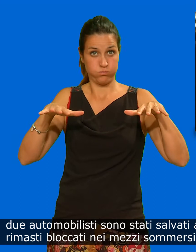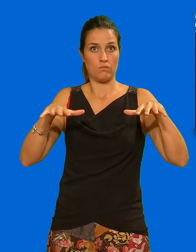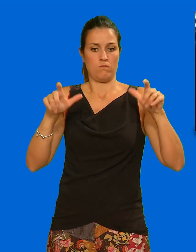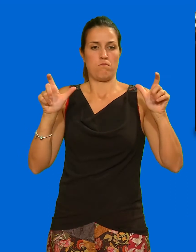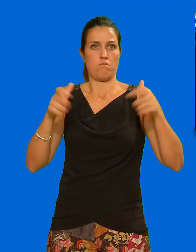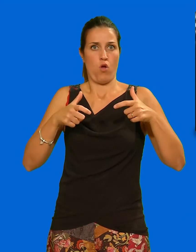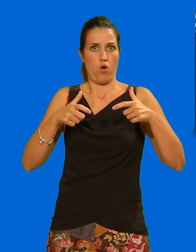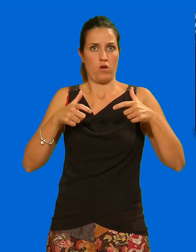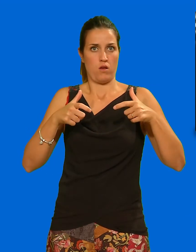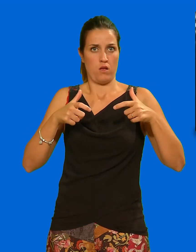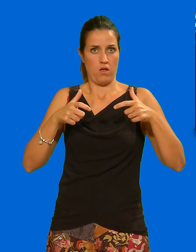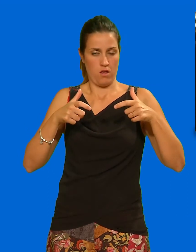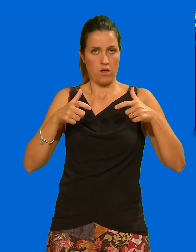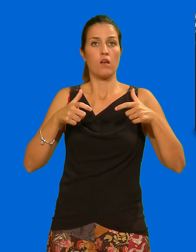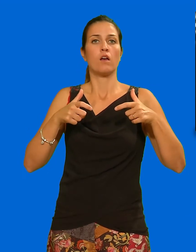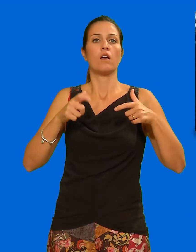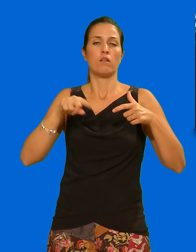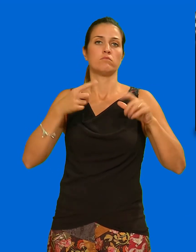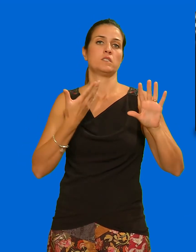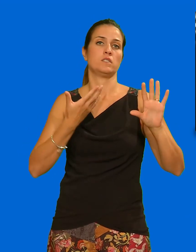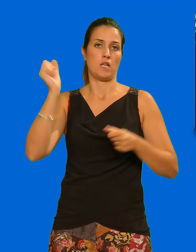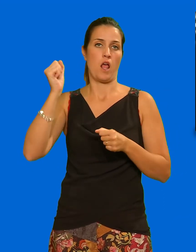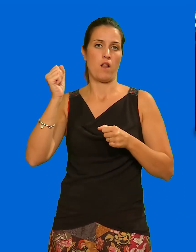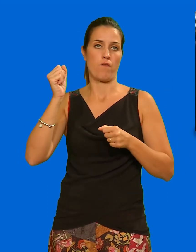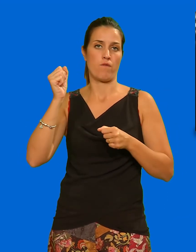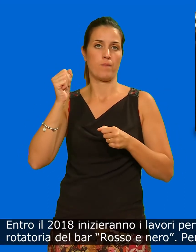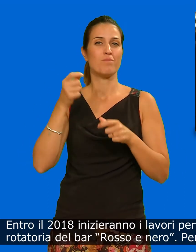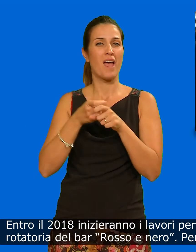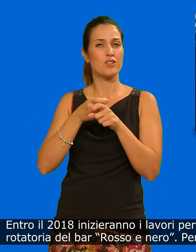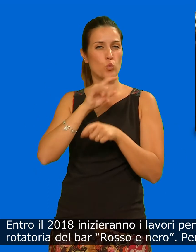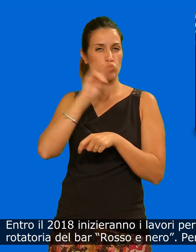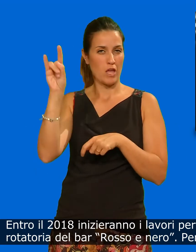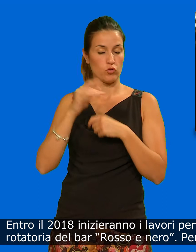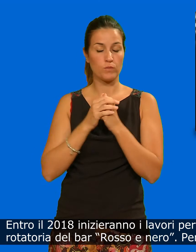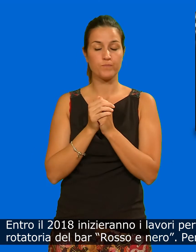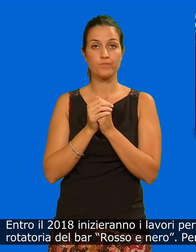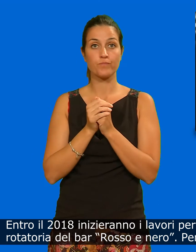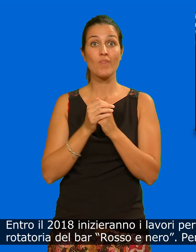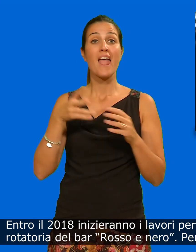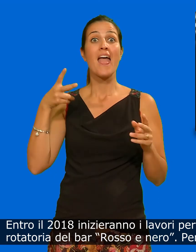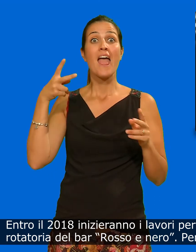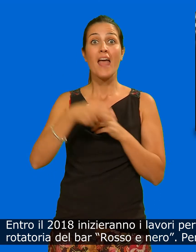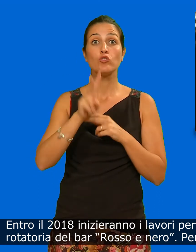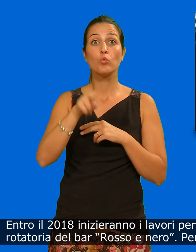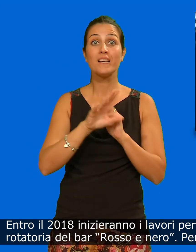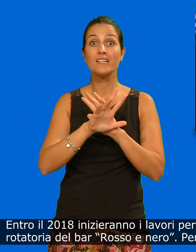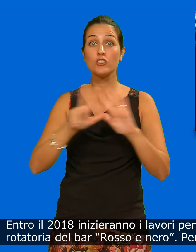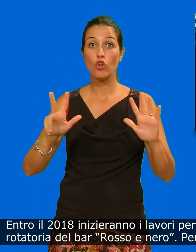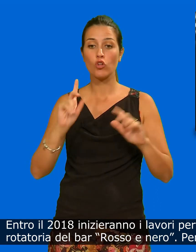entro il 2018 inizieranno i lavori per la realizzazione